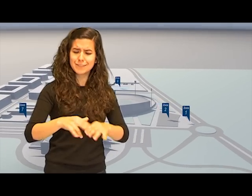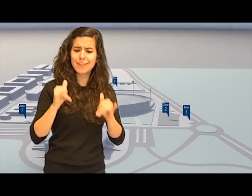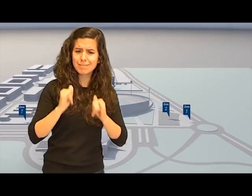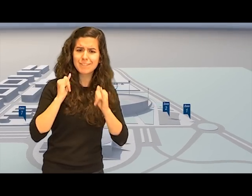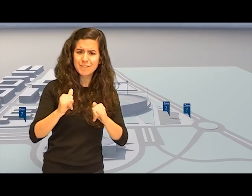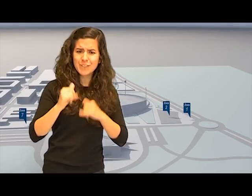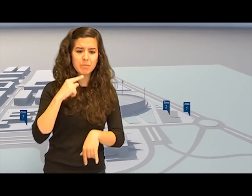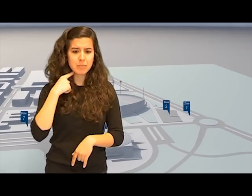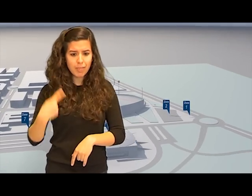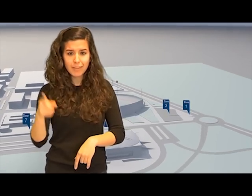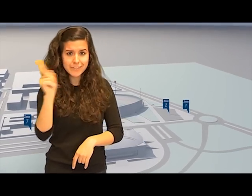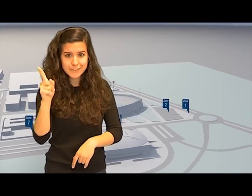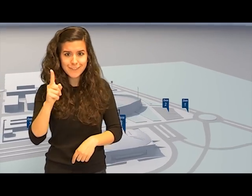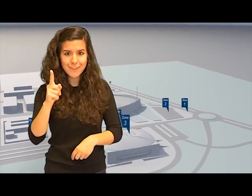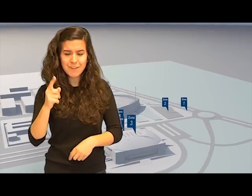no faltéis a la fiesta del deporte.